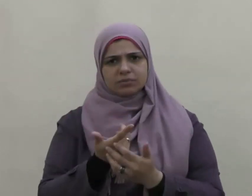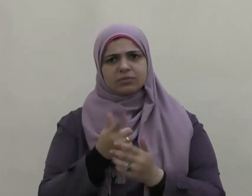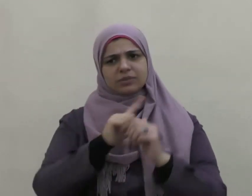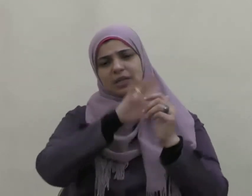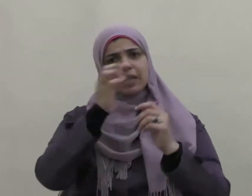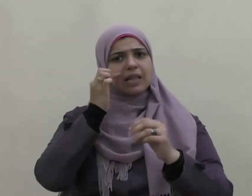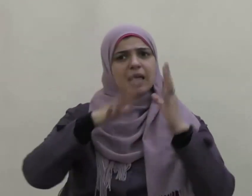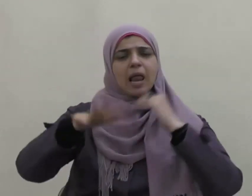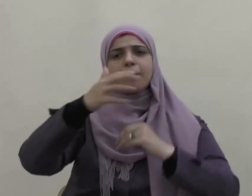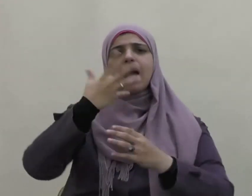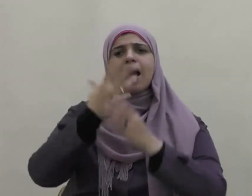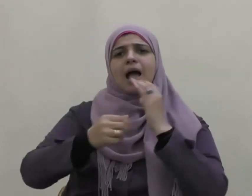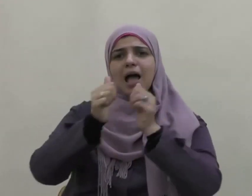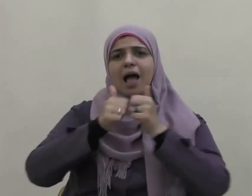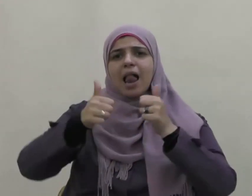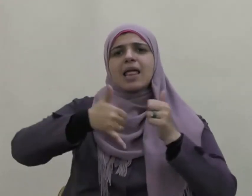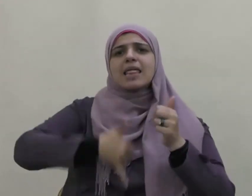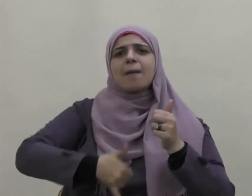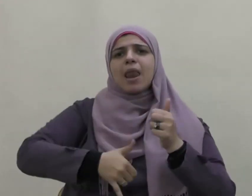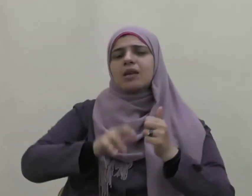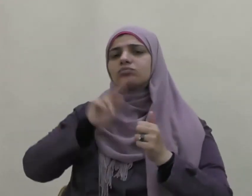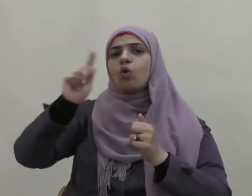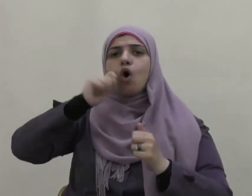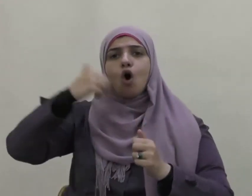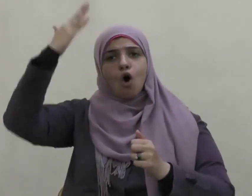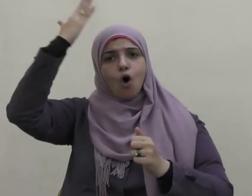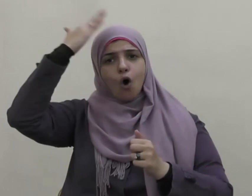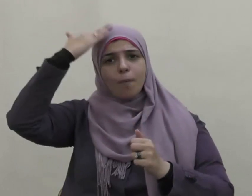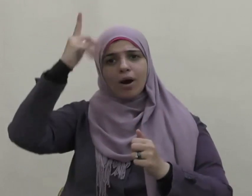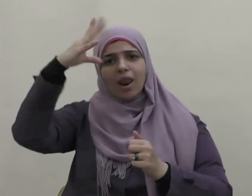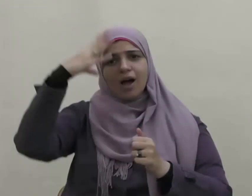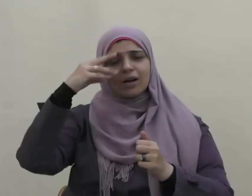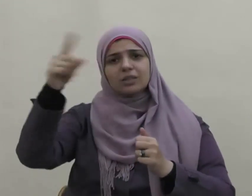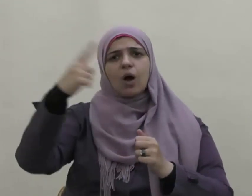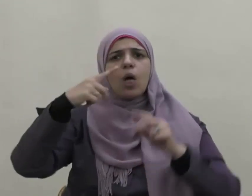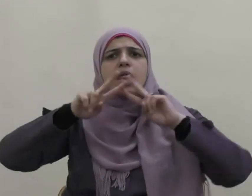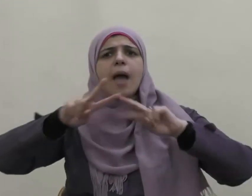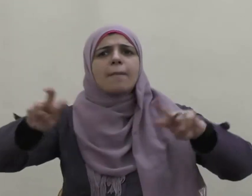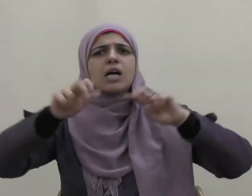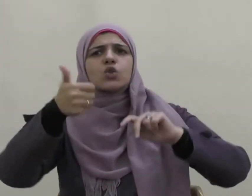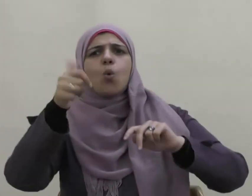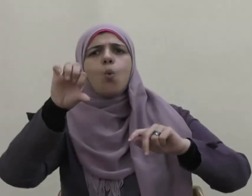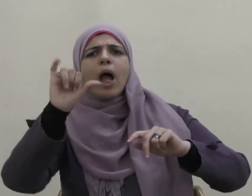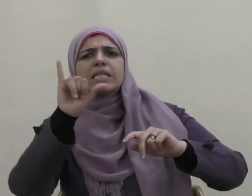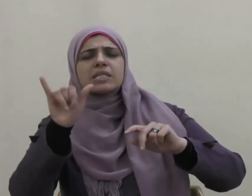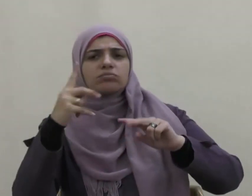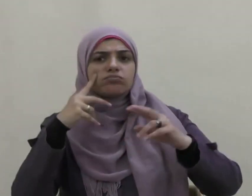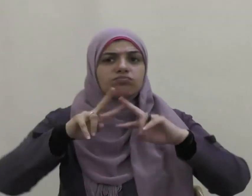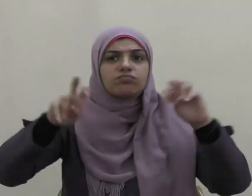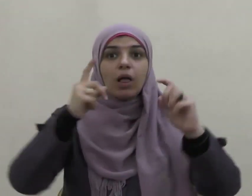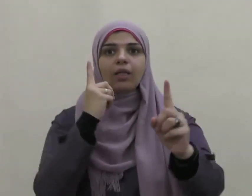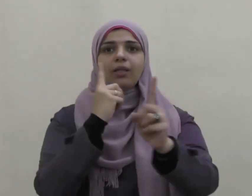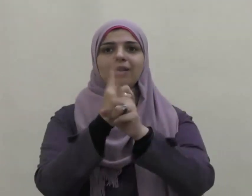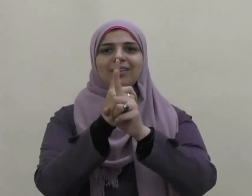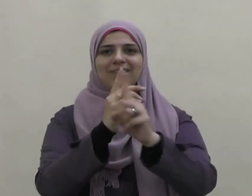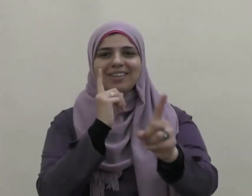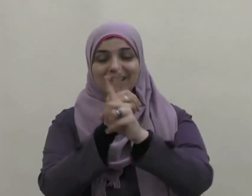اليمن جعل عمر رضي الله عنه يبحث عنه حتى قابله وقال له